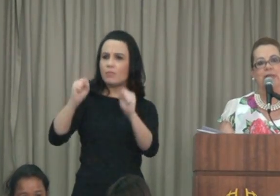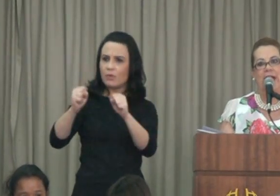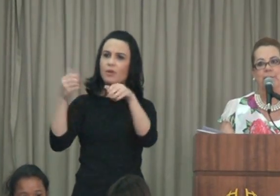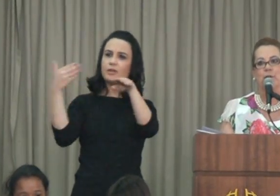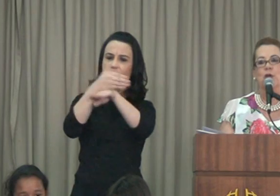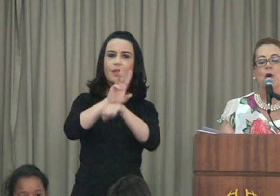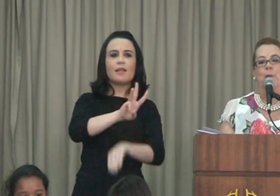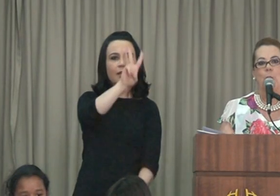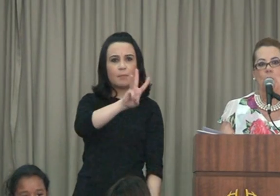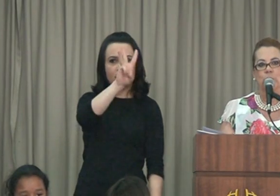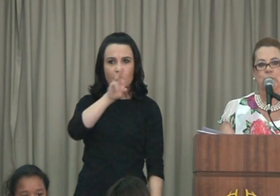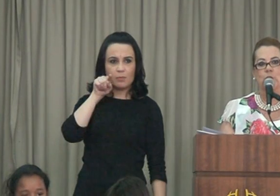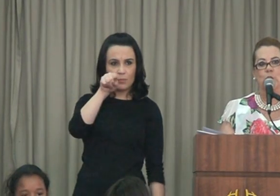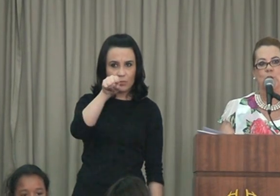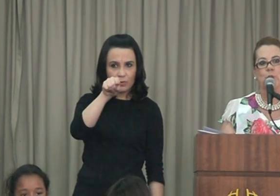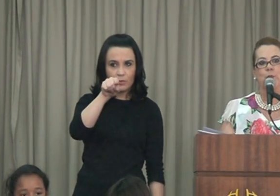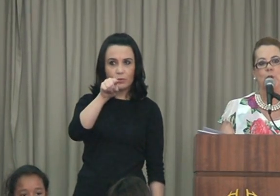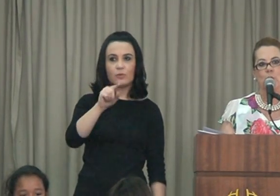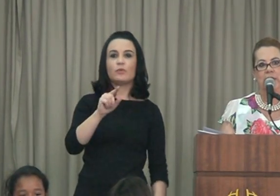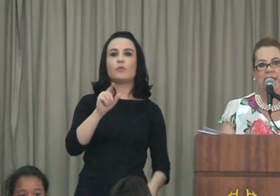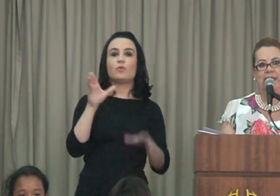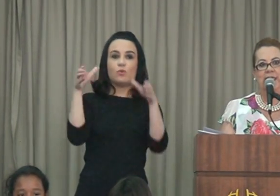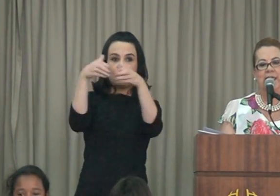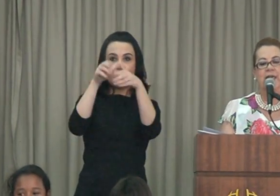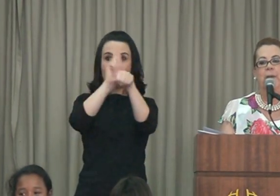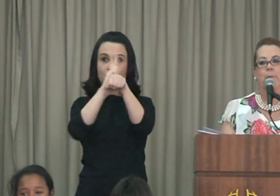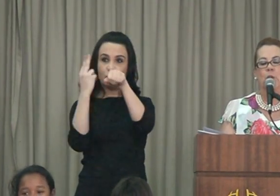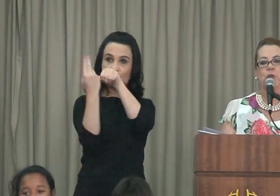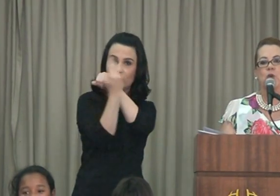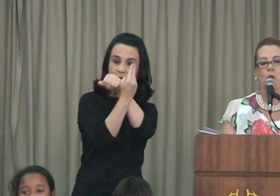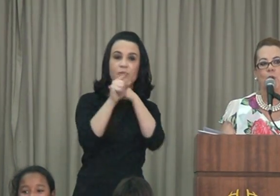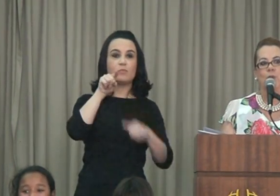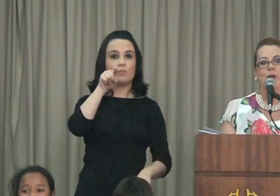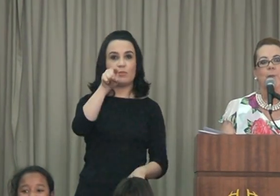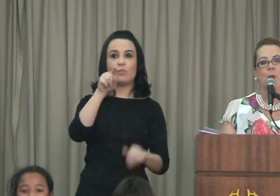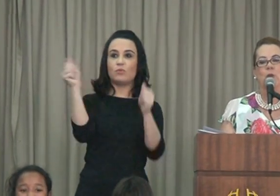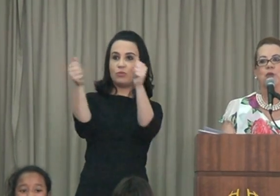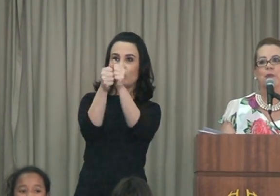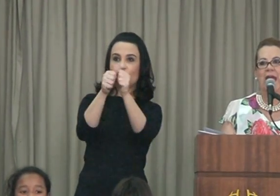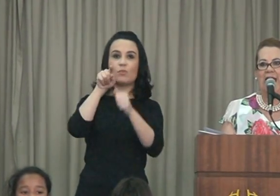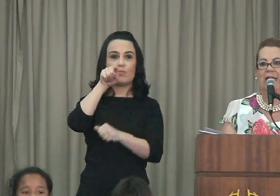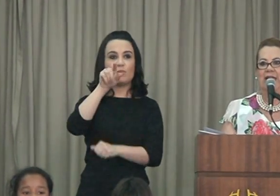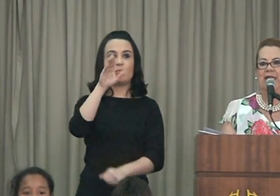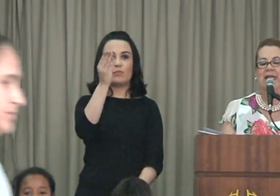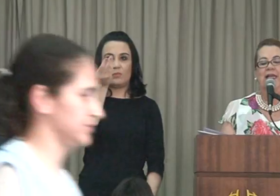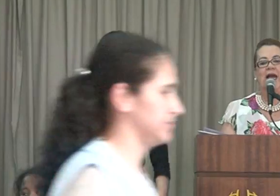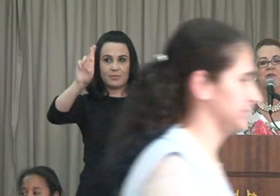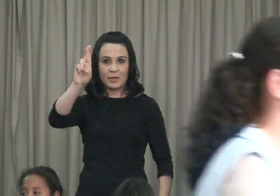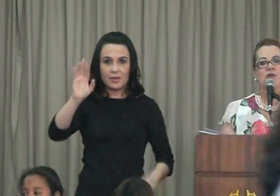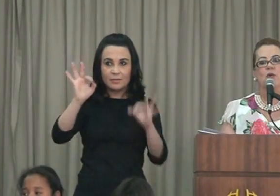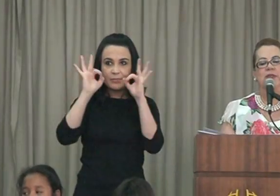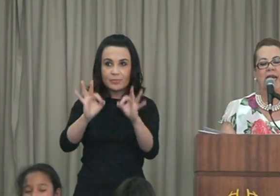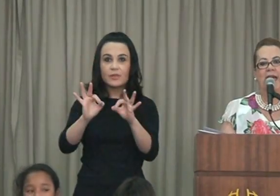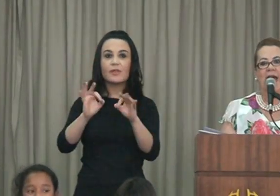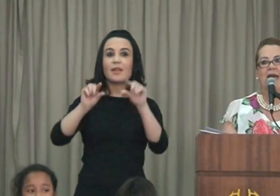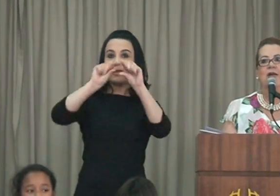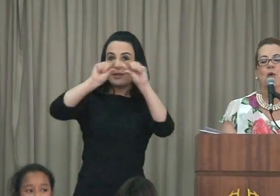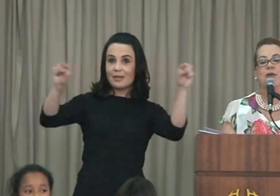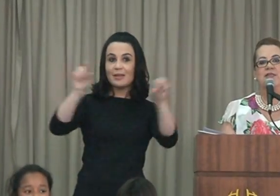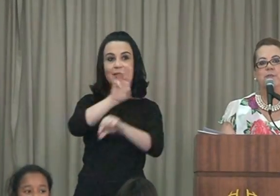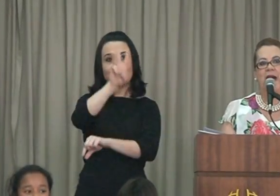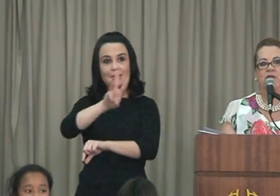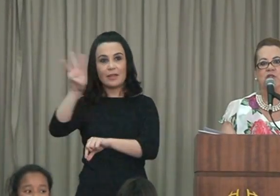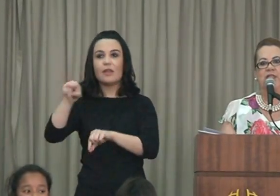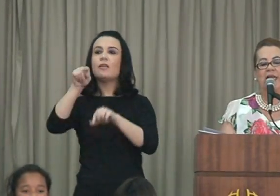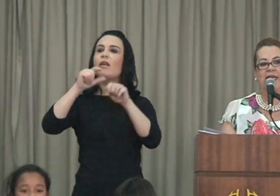.grupouninter.com.br. Lá você encontrará